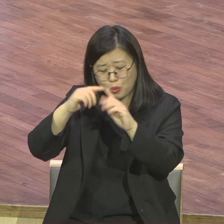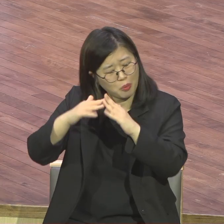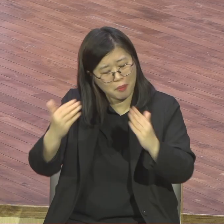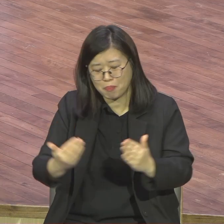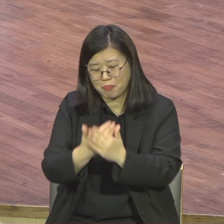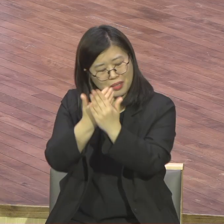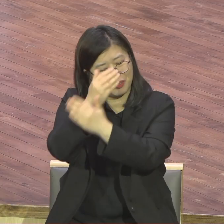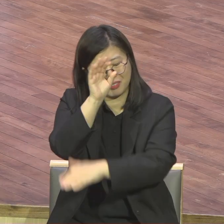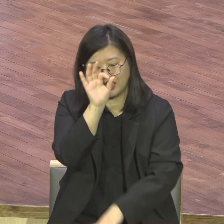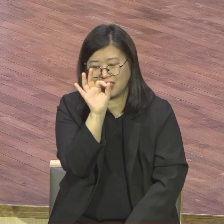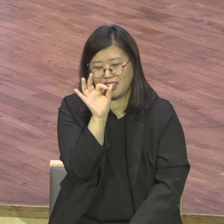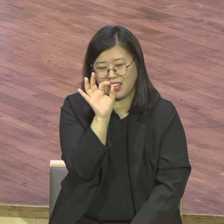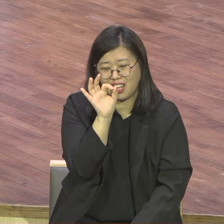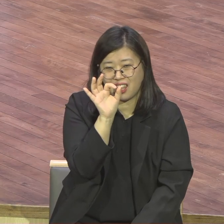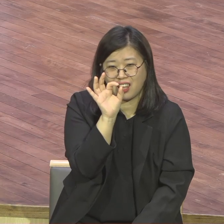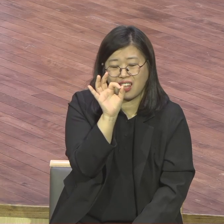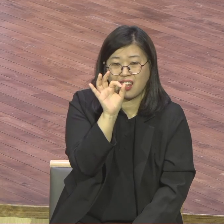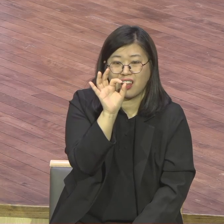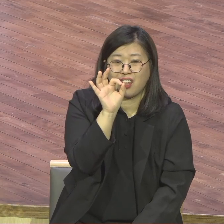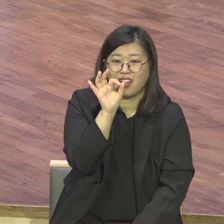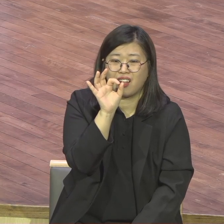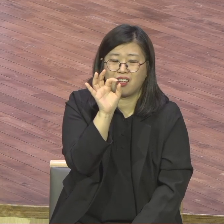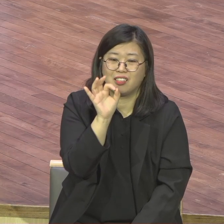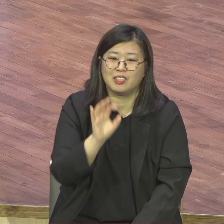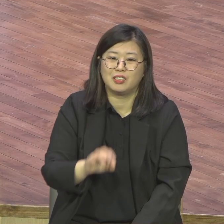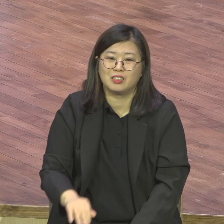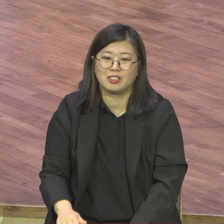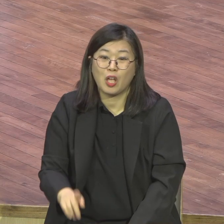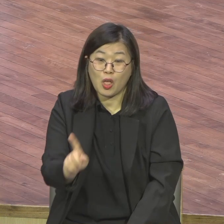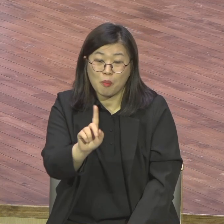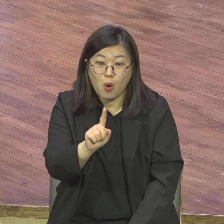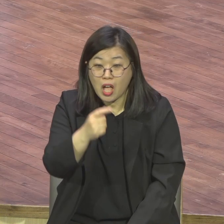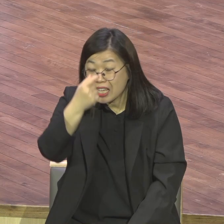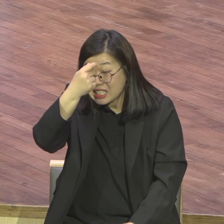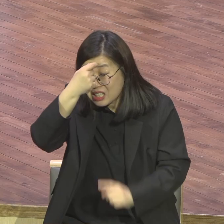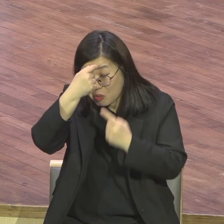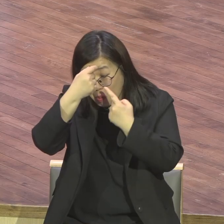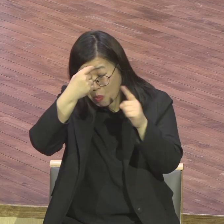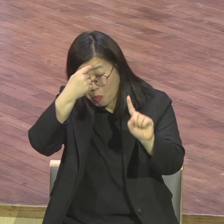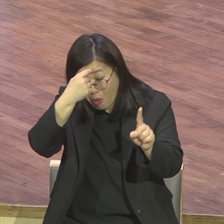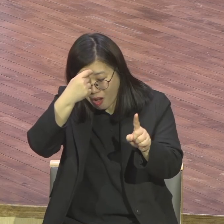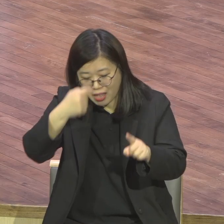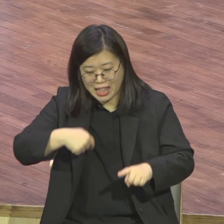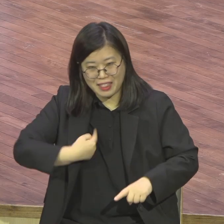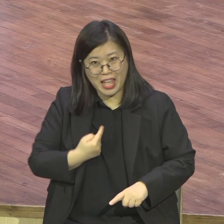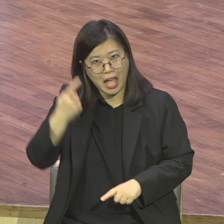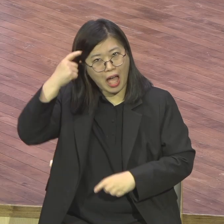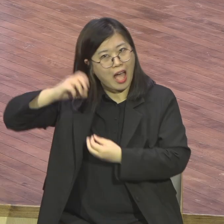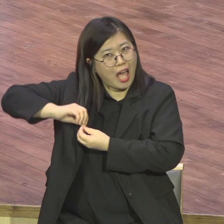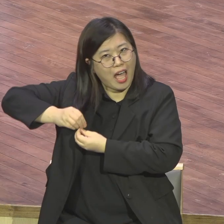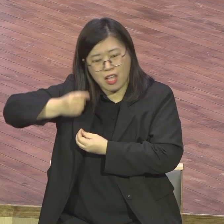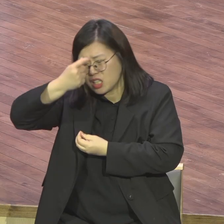보험은 그런 게 없었고 확 탕비를 주니까요 침례교는 장로라는 게 없습니다 침례교는 집사가 끝이에요